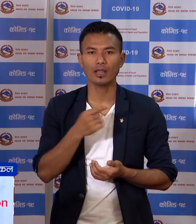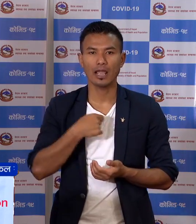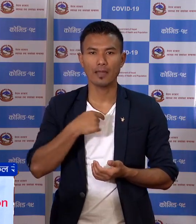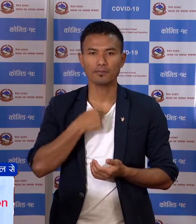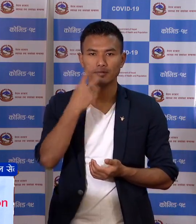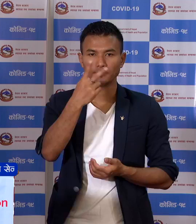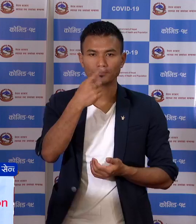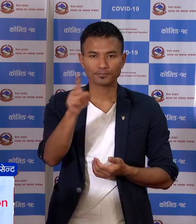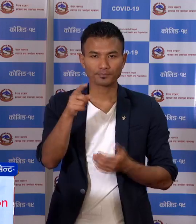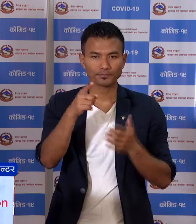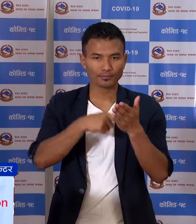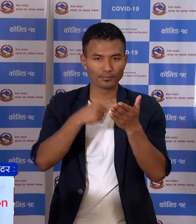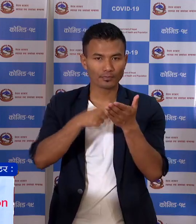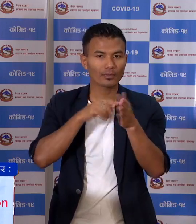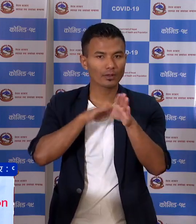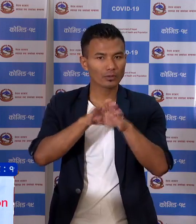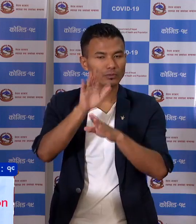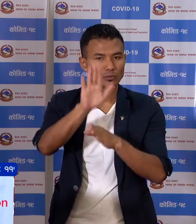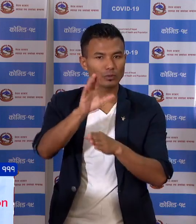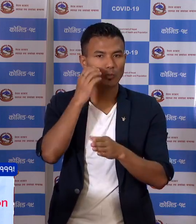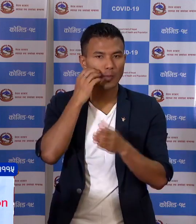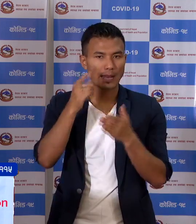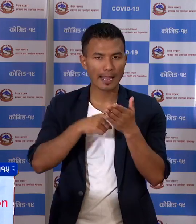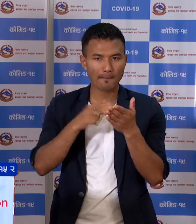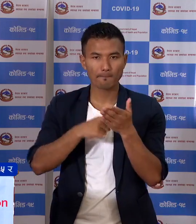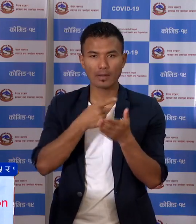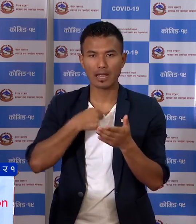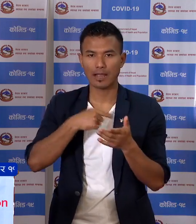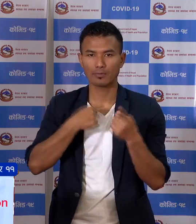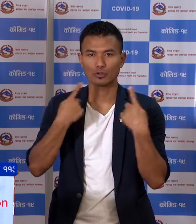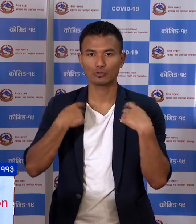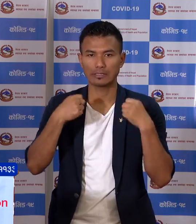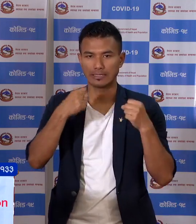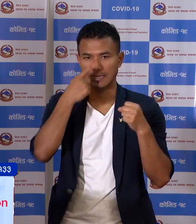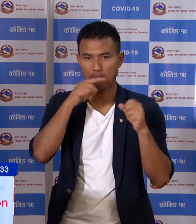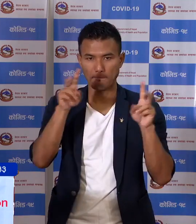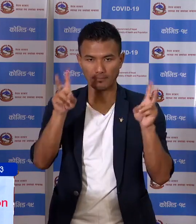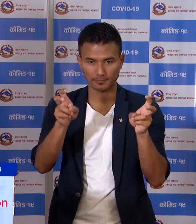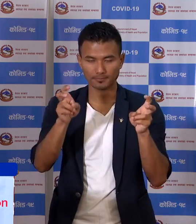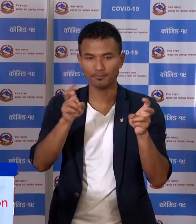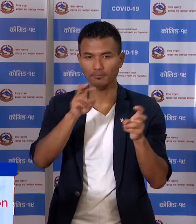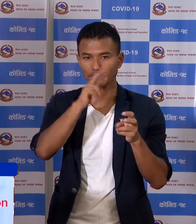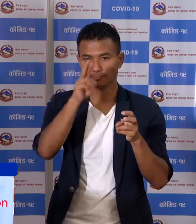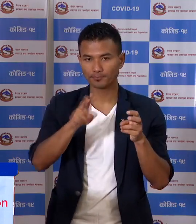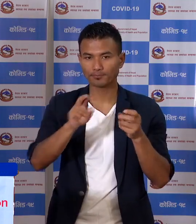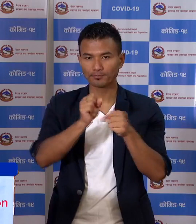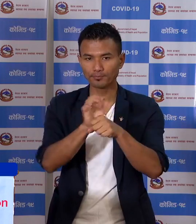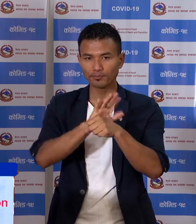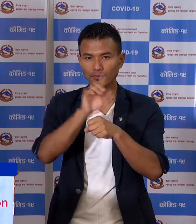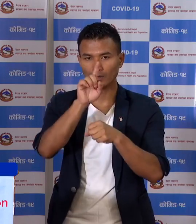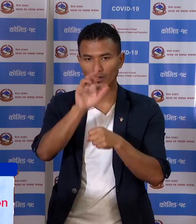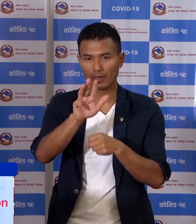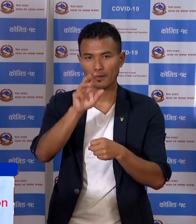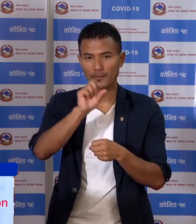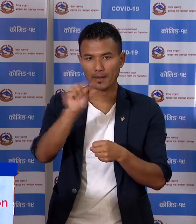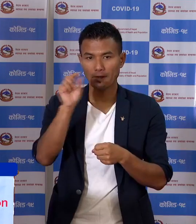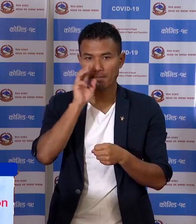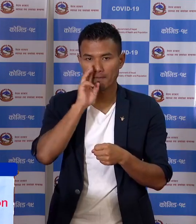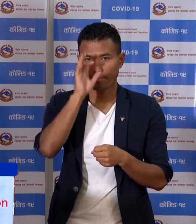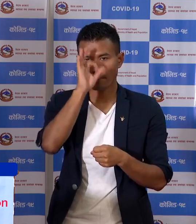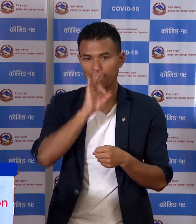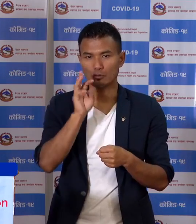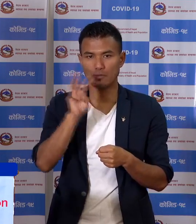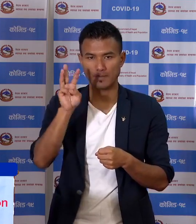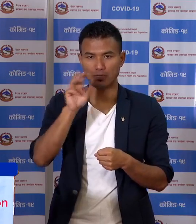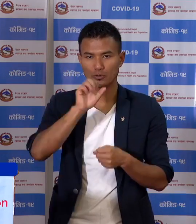अरुंछा ॉबाइल एक्ति स्वास्ते रा आमरो COVID-19 को बारे मा विशेश